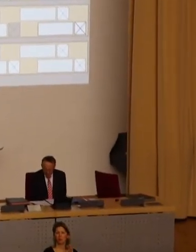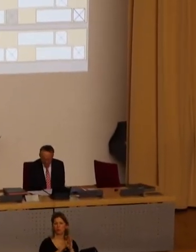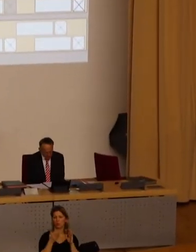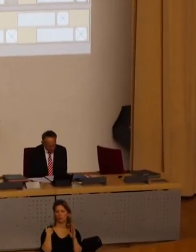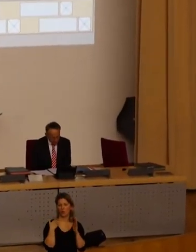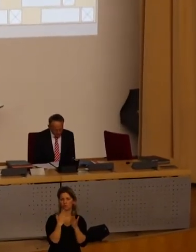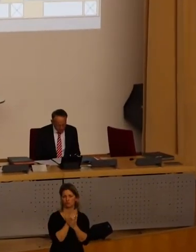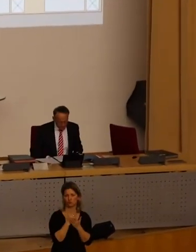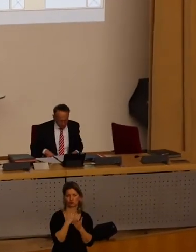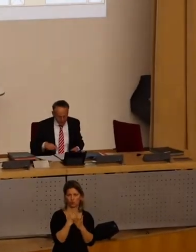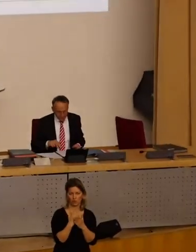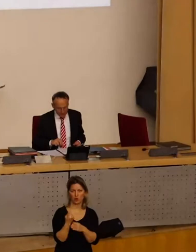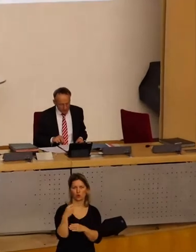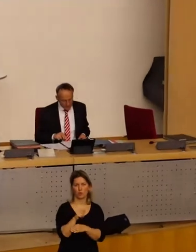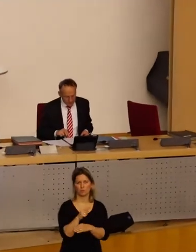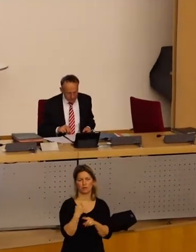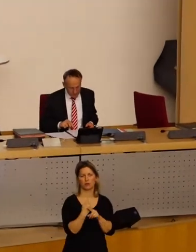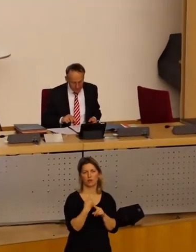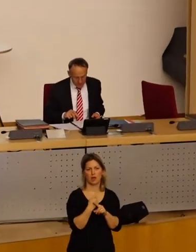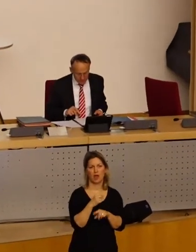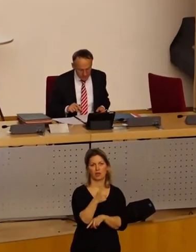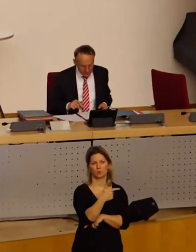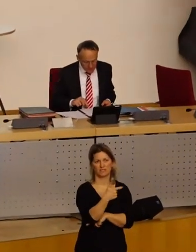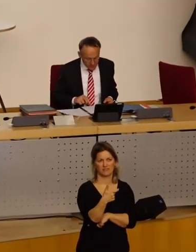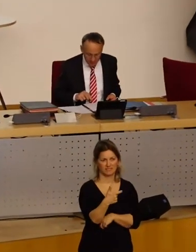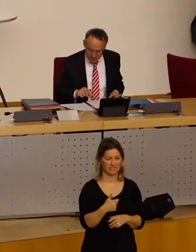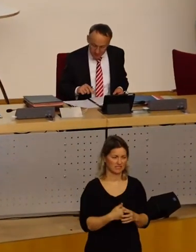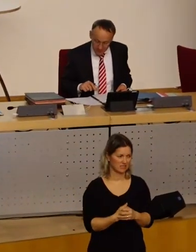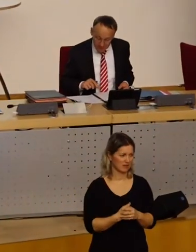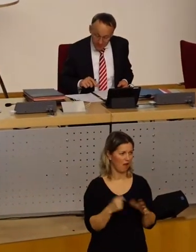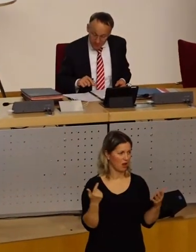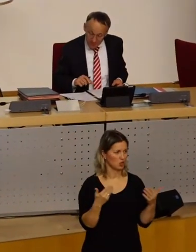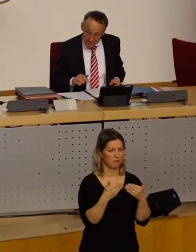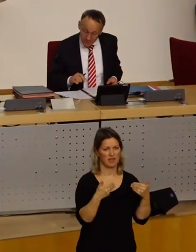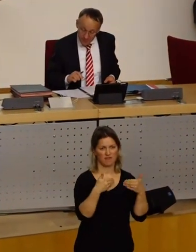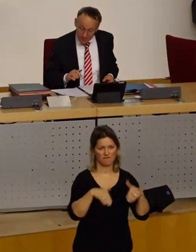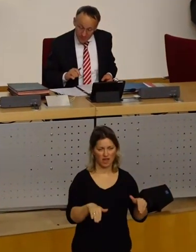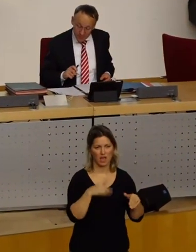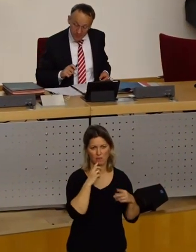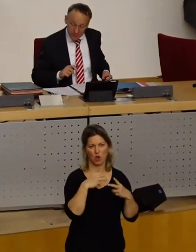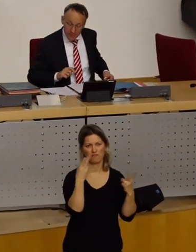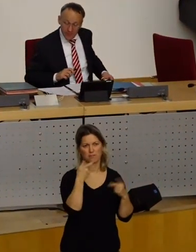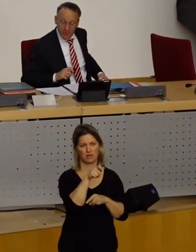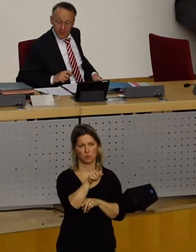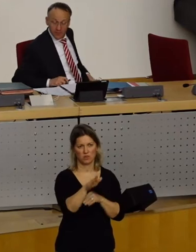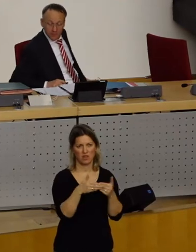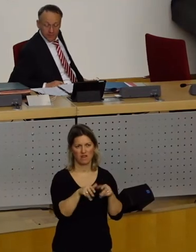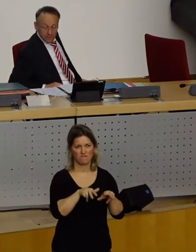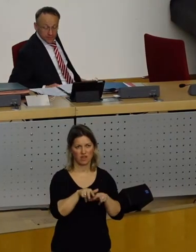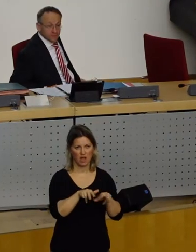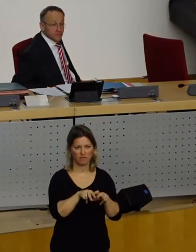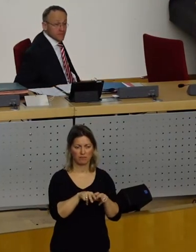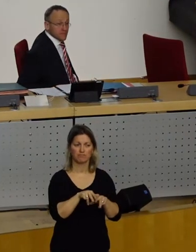festgelegt, jetzt zur Behandlung des Tagesordnungspunktes 21, Barrierefreiheit im ÖPNV-Teilhabe von